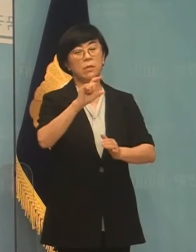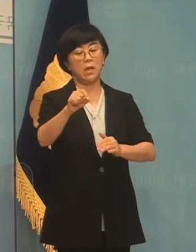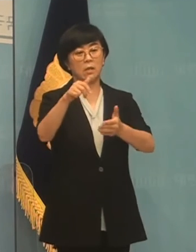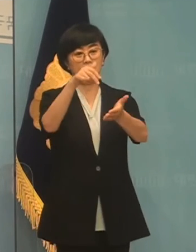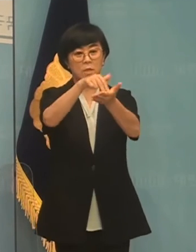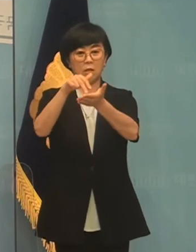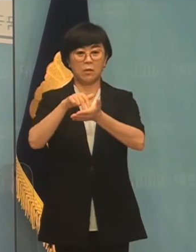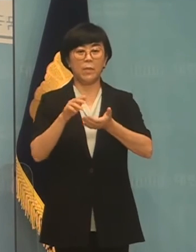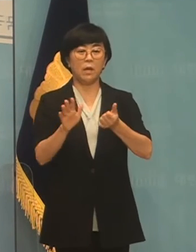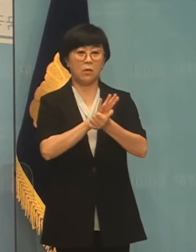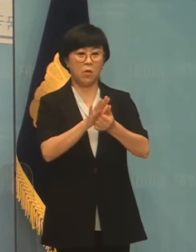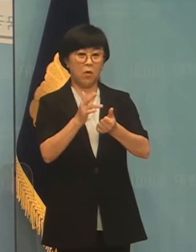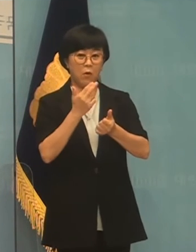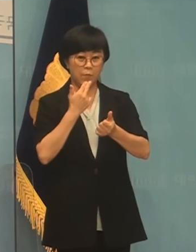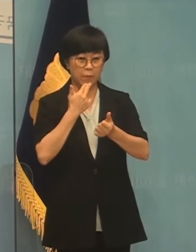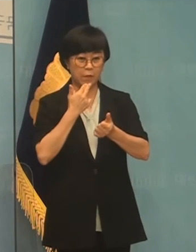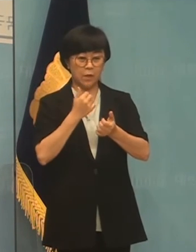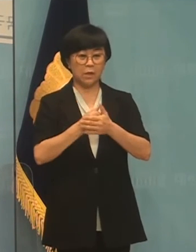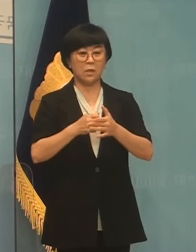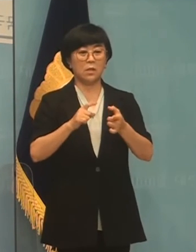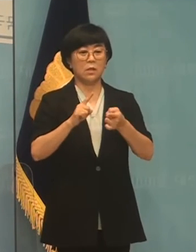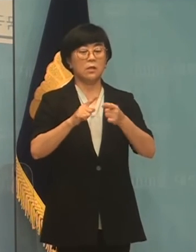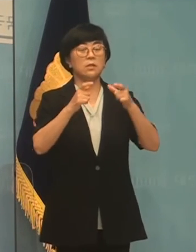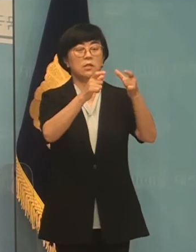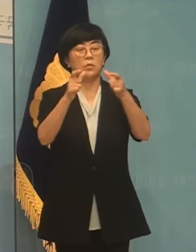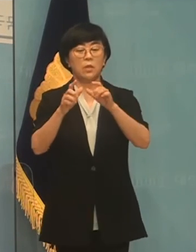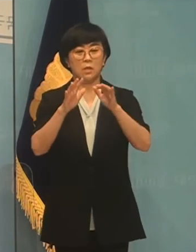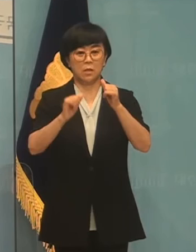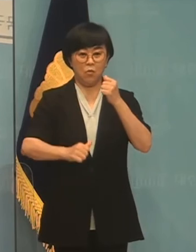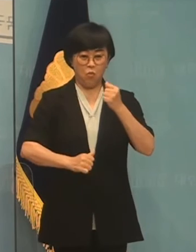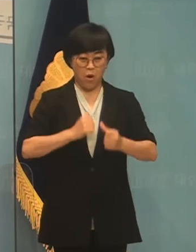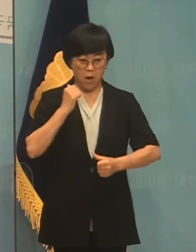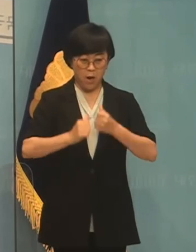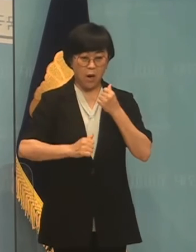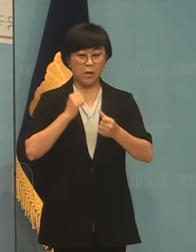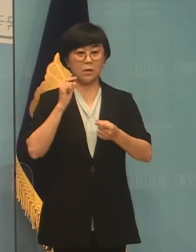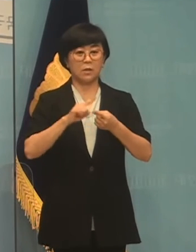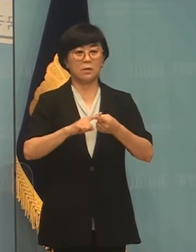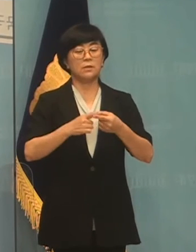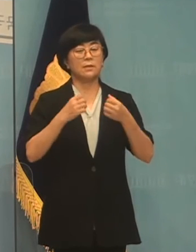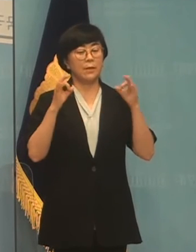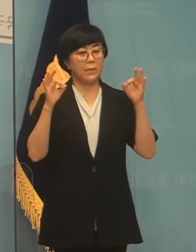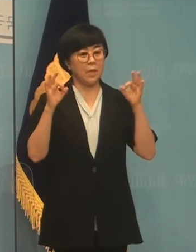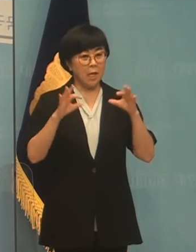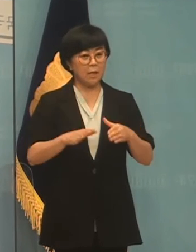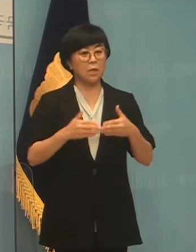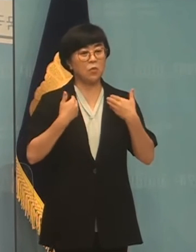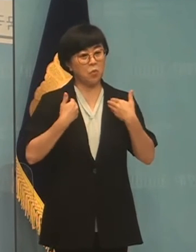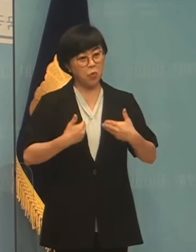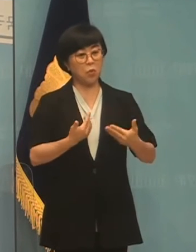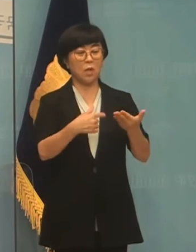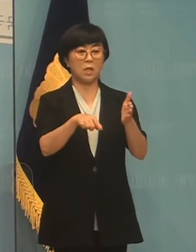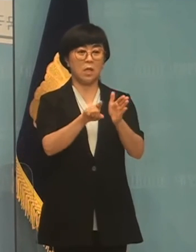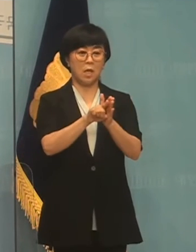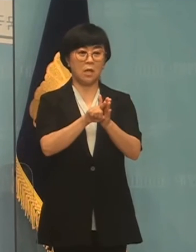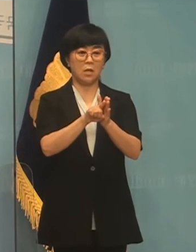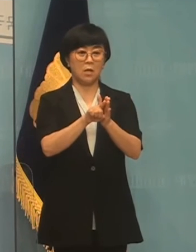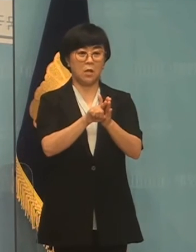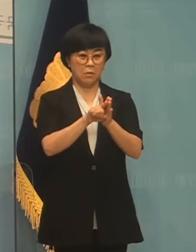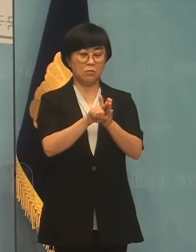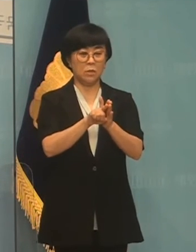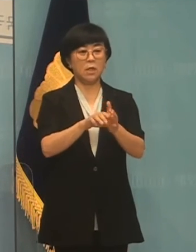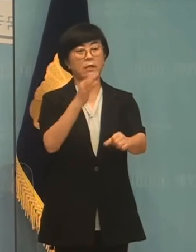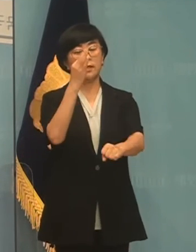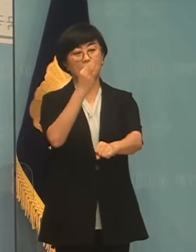고려하지 않은 영평이자 지역인들의 분노를 잠시라도 단지하기 위한 무화용으로